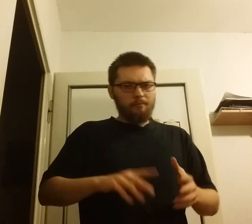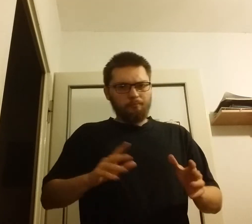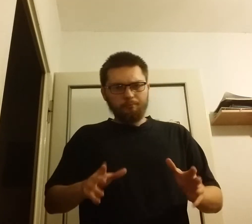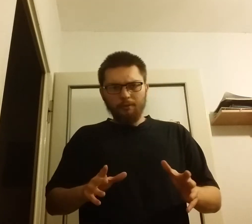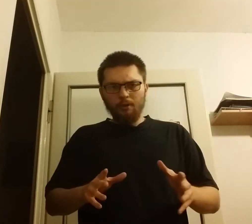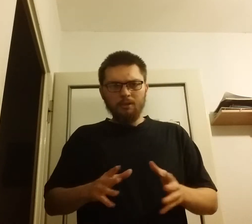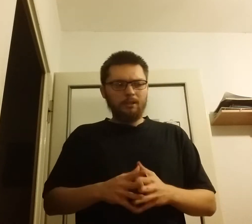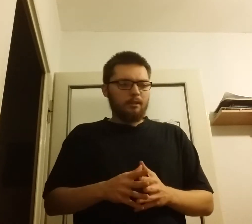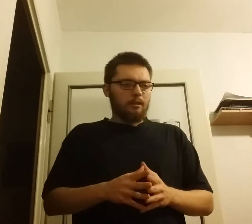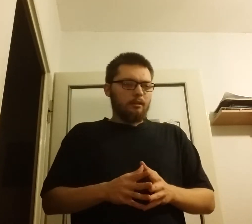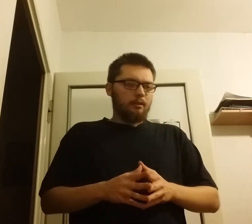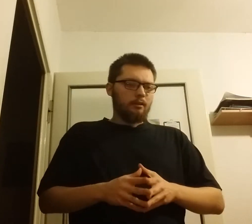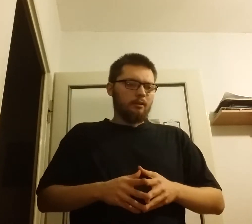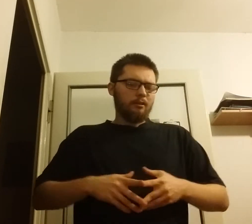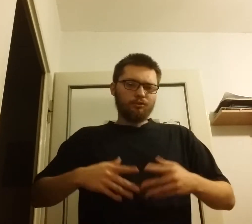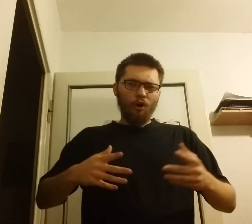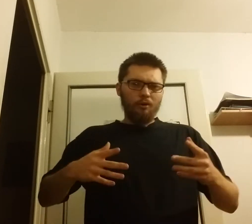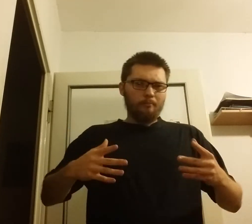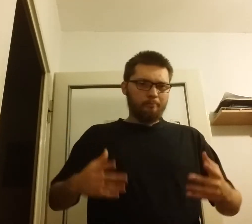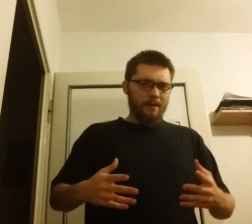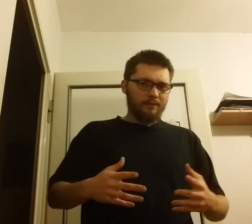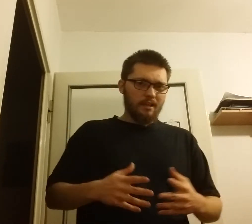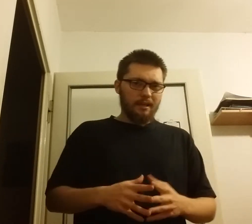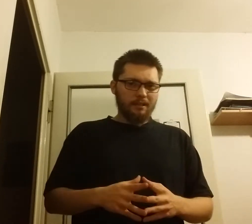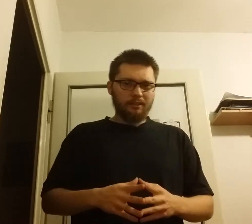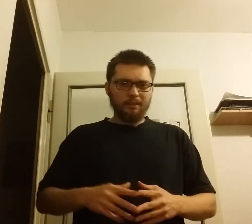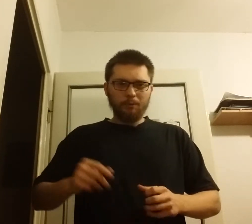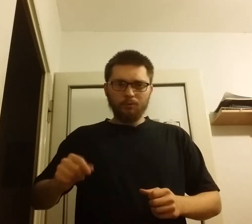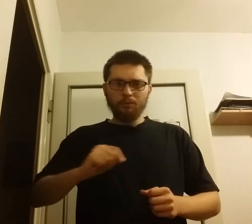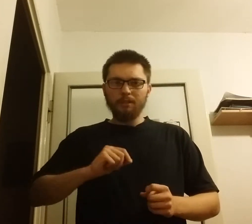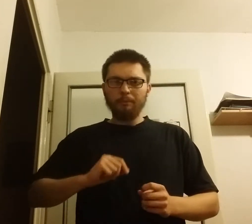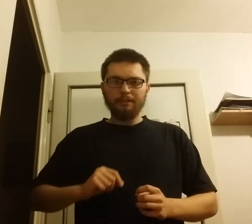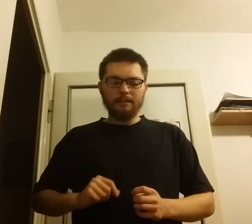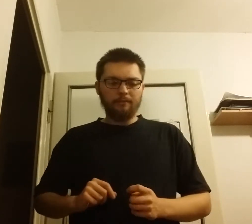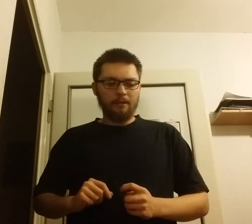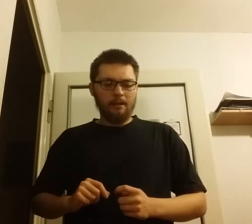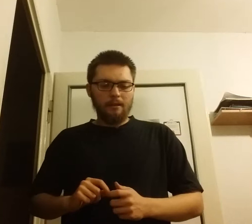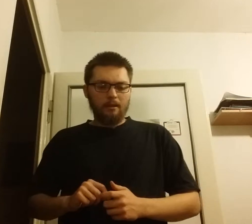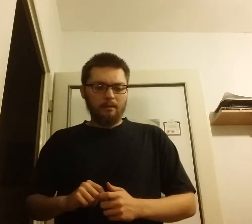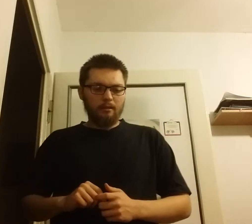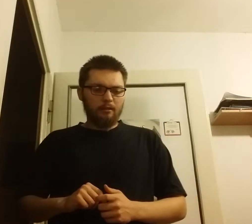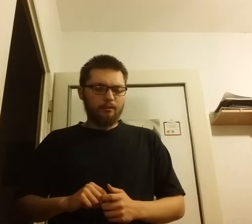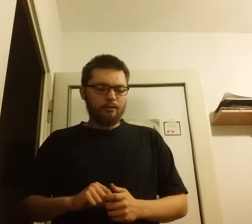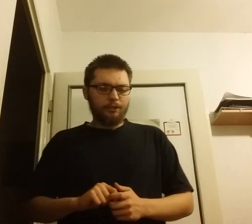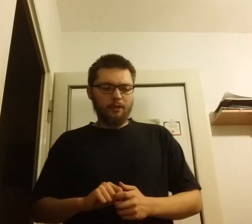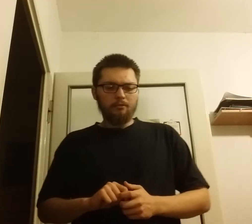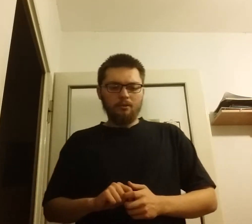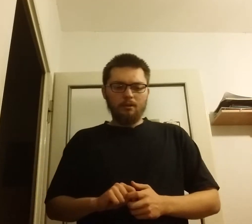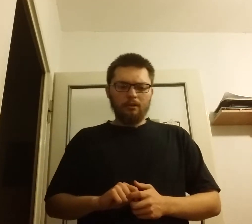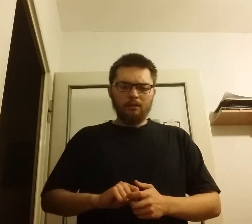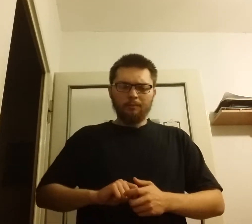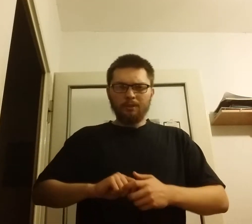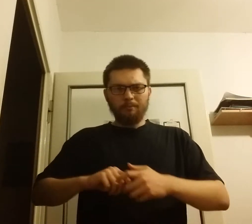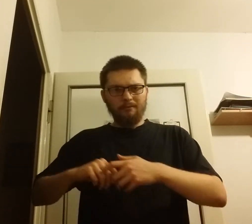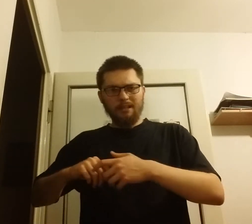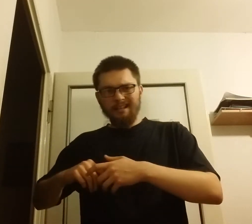powoli do pewnej granicy Piłsudski postanawia się przy pewnej